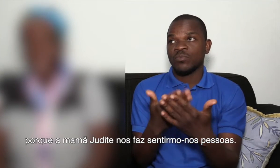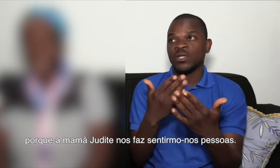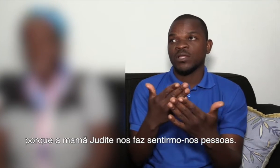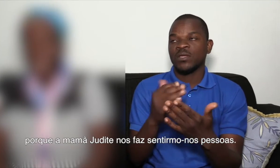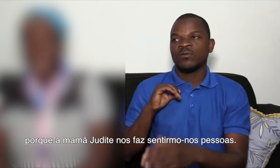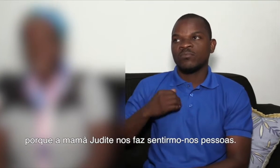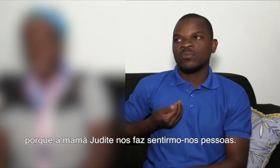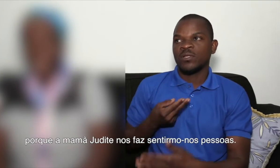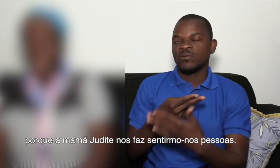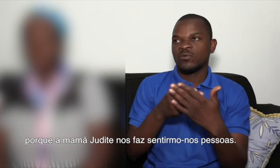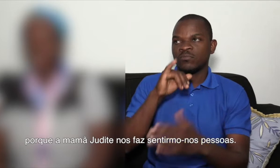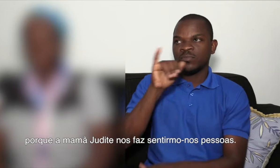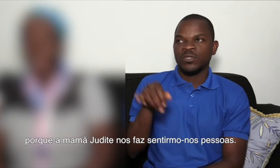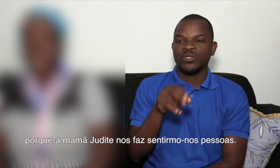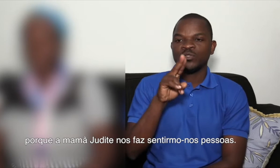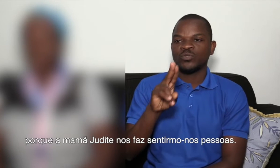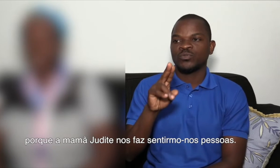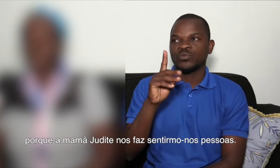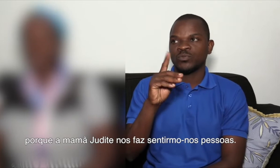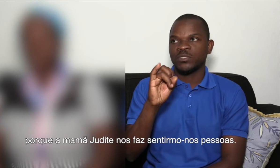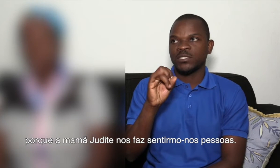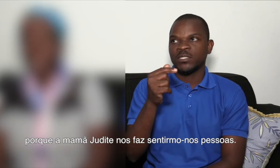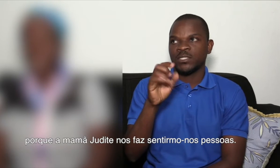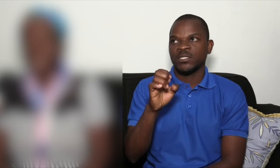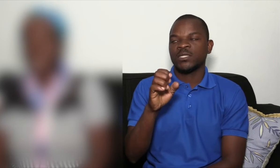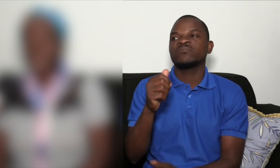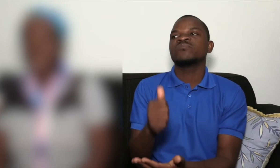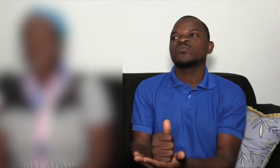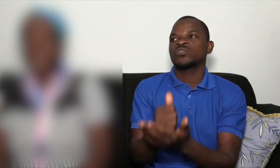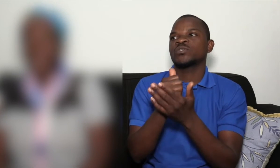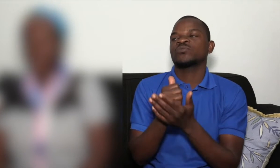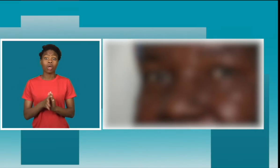Judite é que nos faz para nós sermos pessoas.